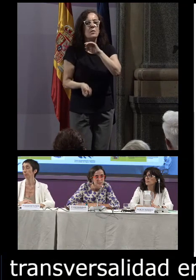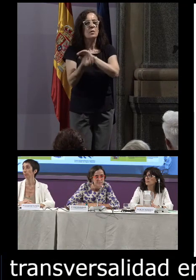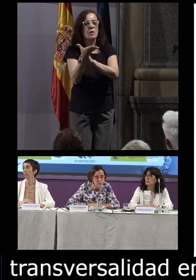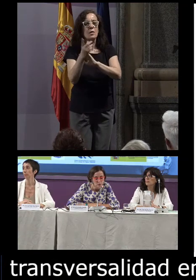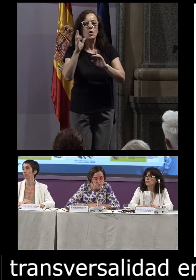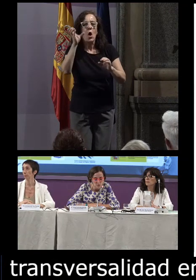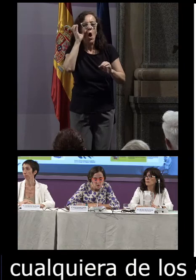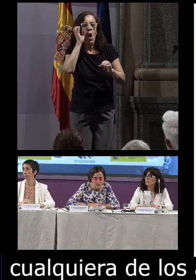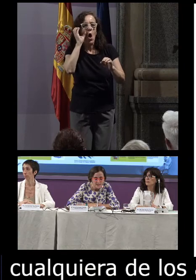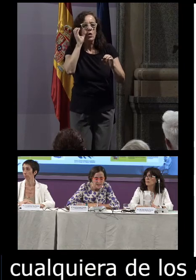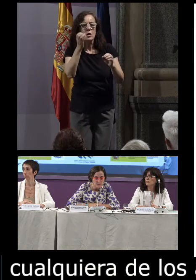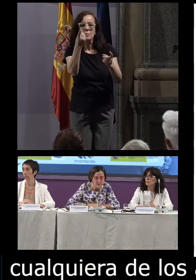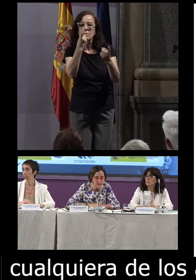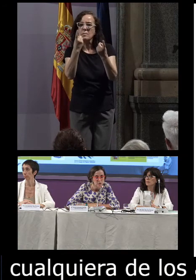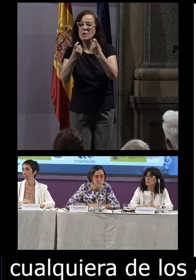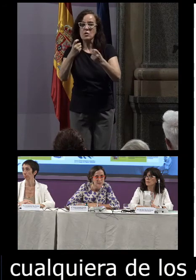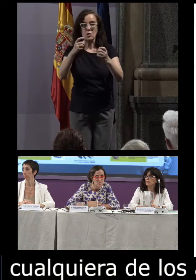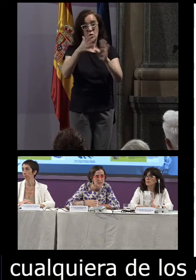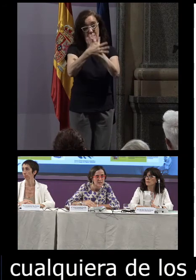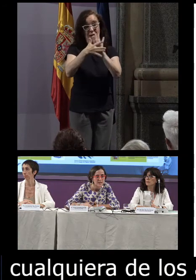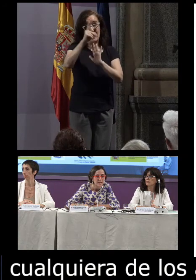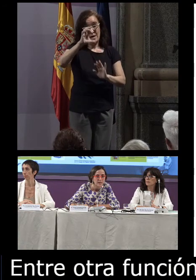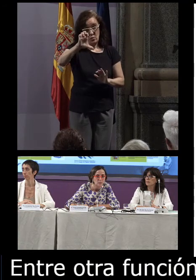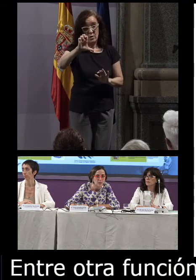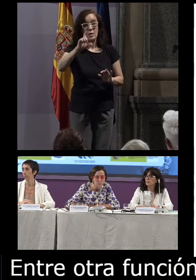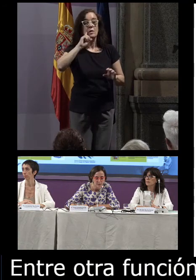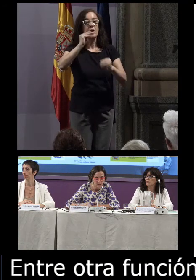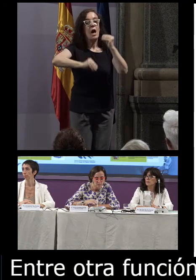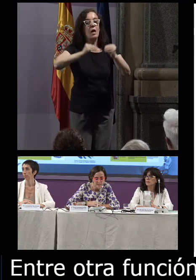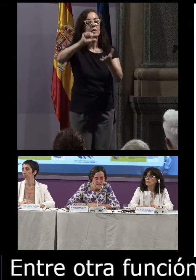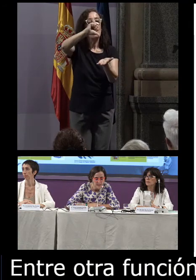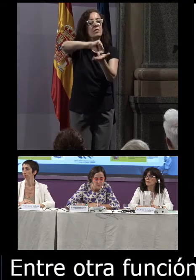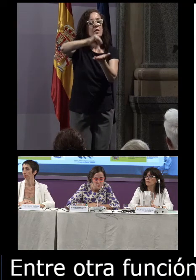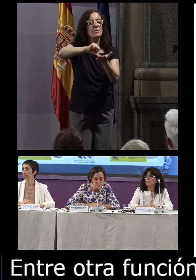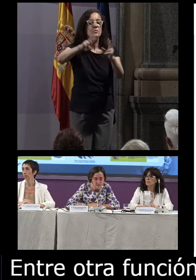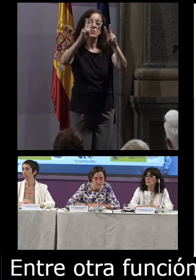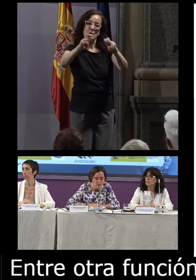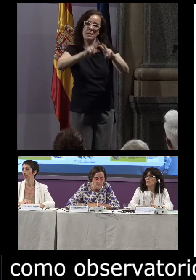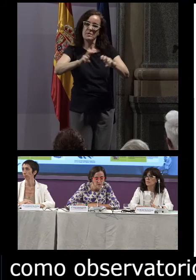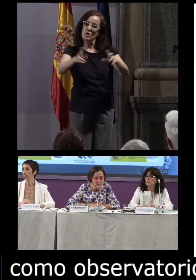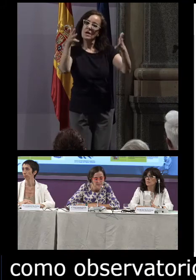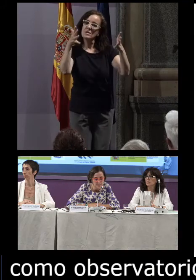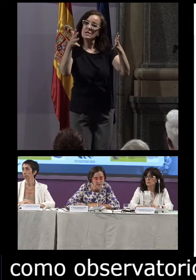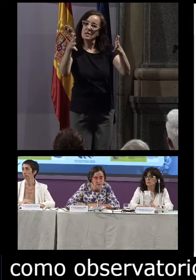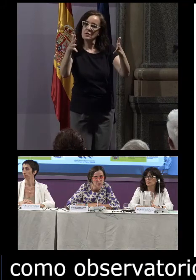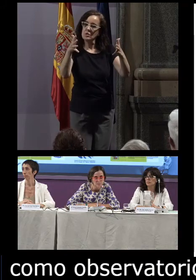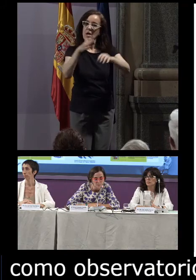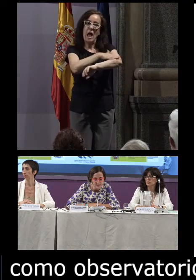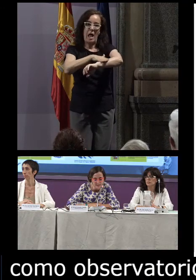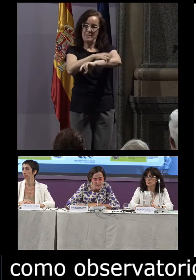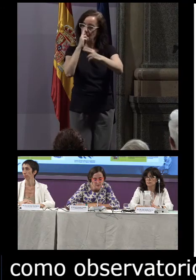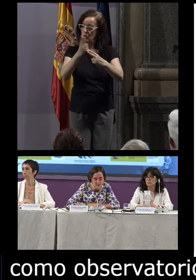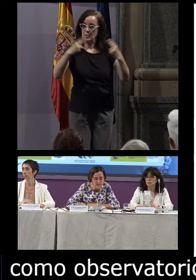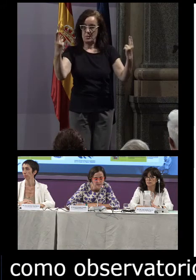como observatorio de la lengua de signos española y actuar como centro de investigación y asesoramiento a las administraciones